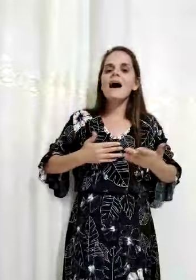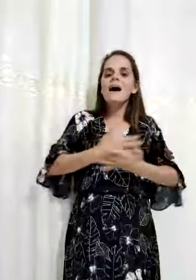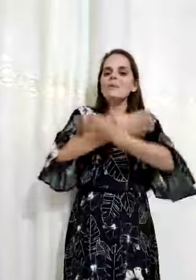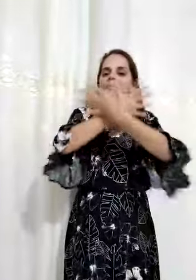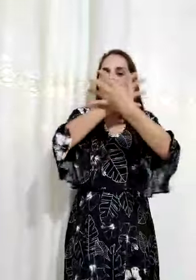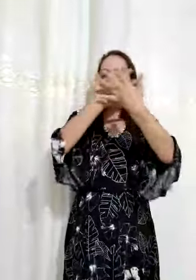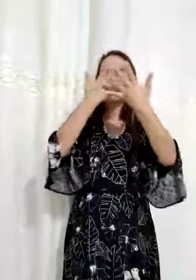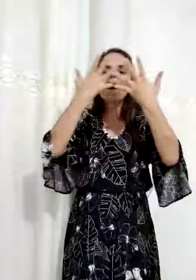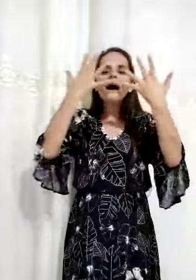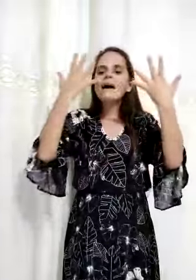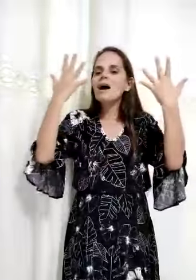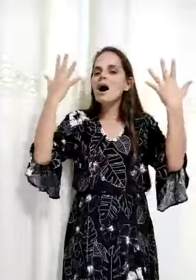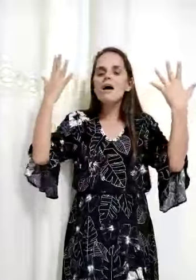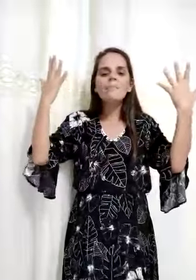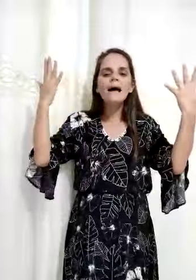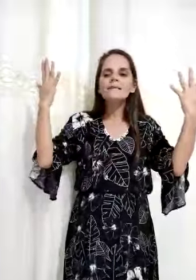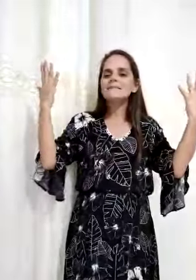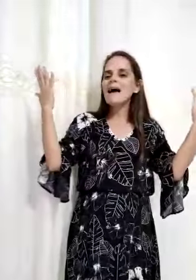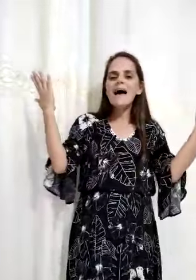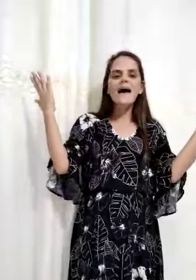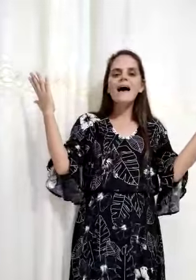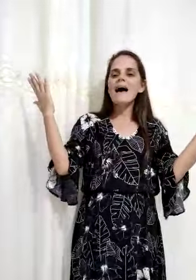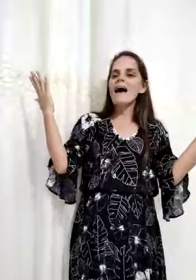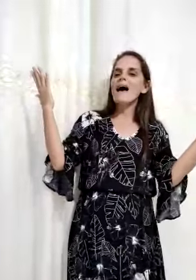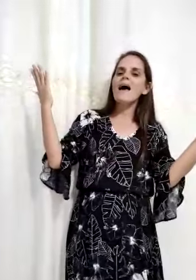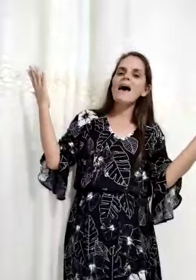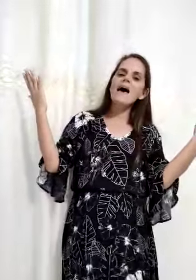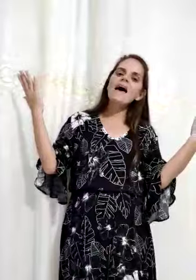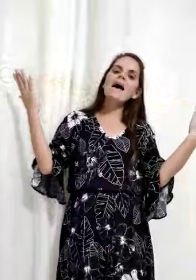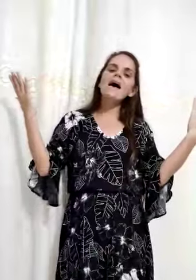meu maior prazer